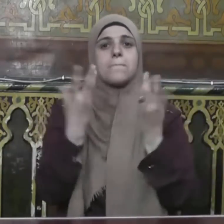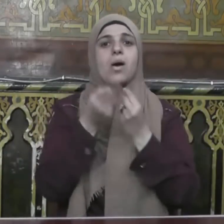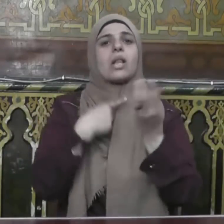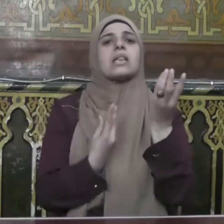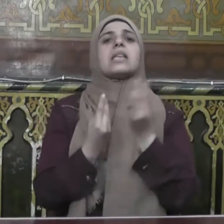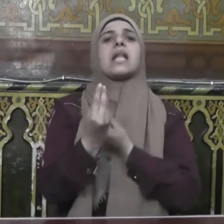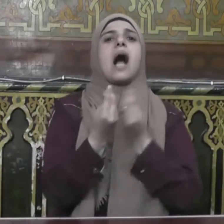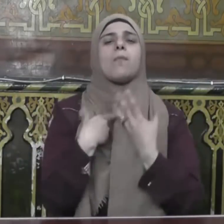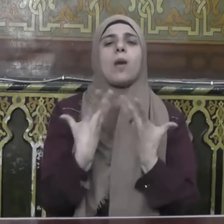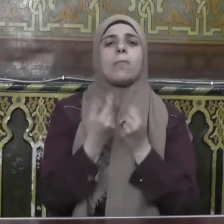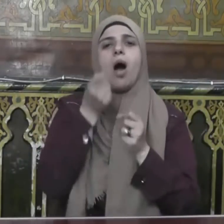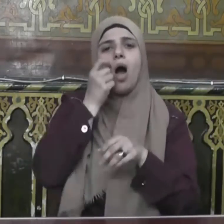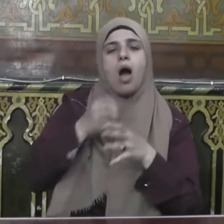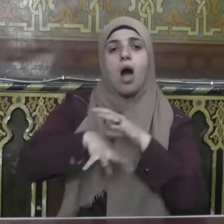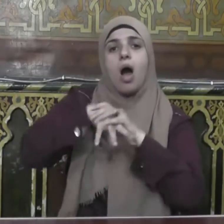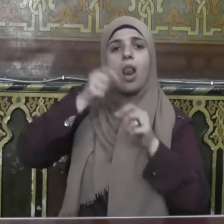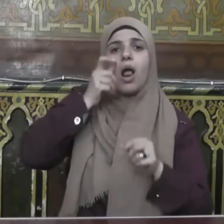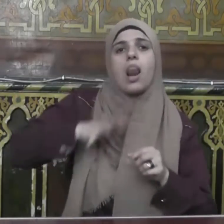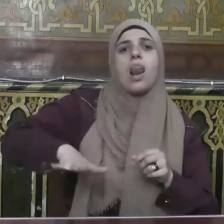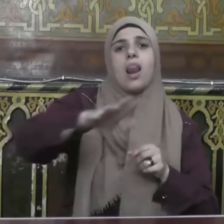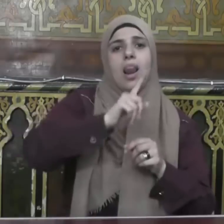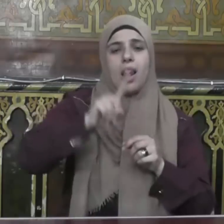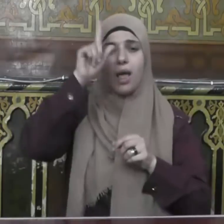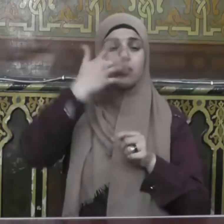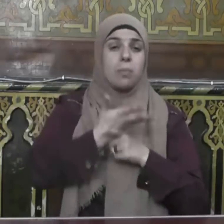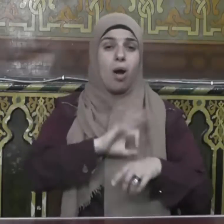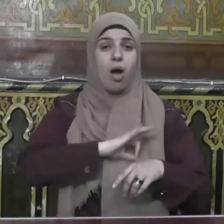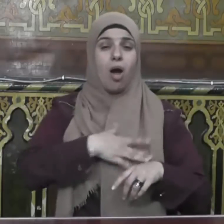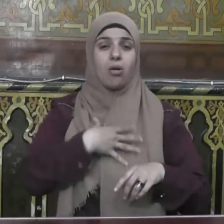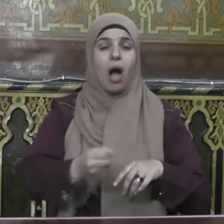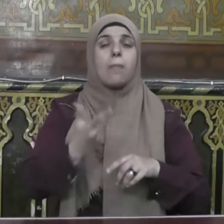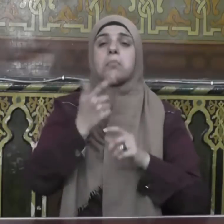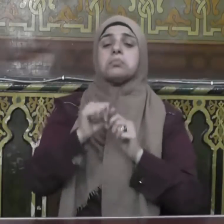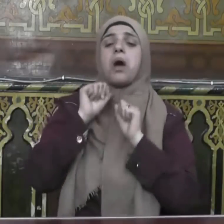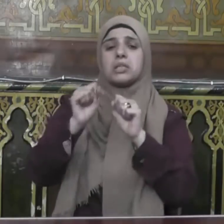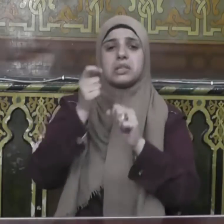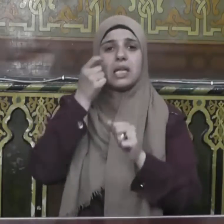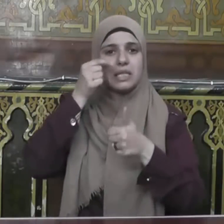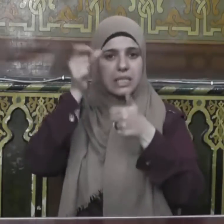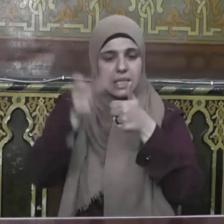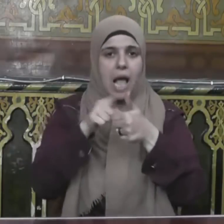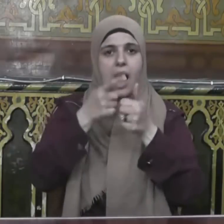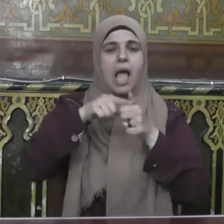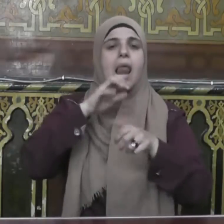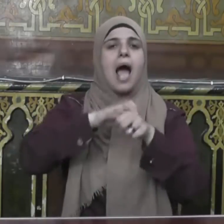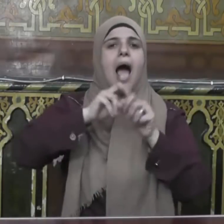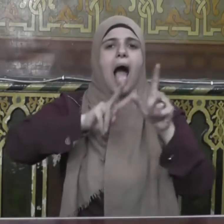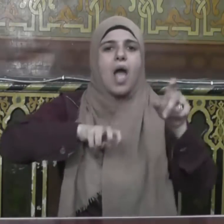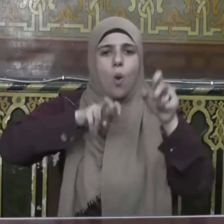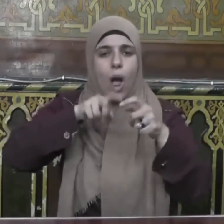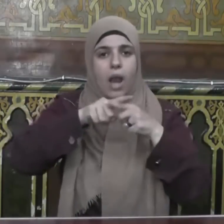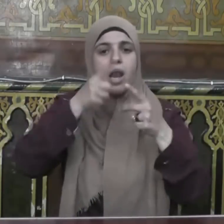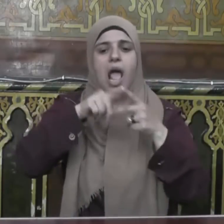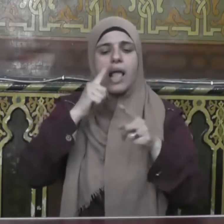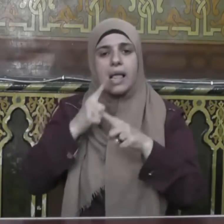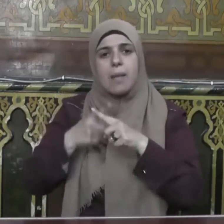مع خلق الله أجمعين رحمة بالإنسان والحيوان والجماد ابتغاء مرضات الله